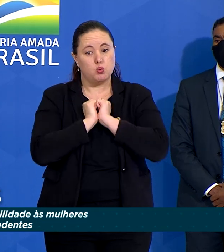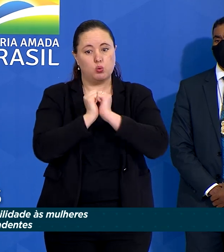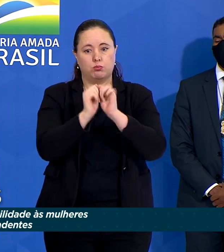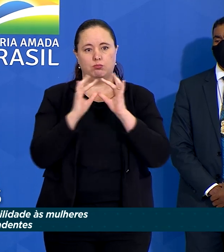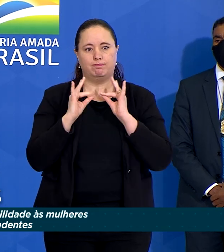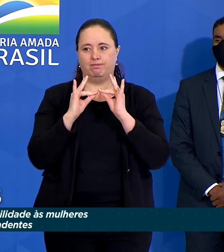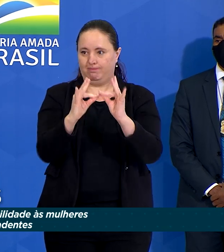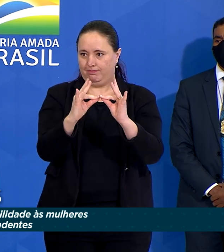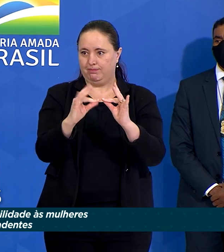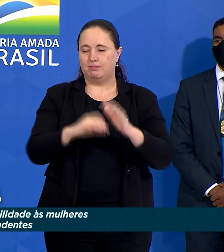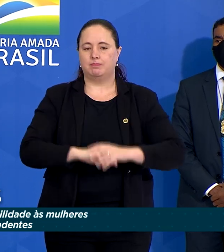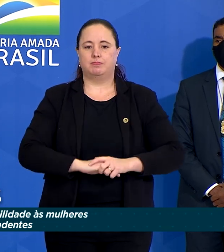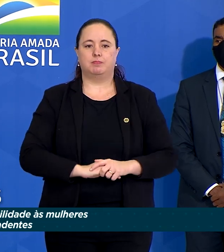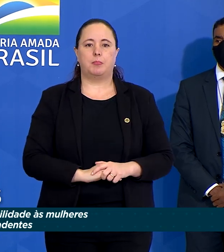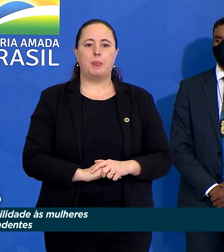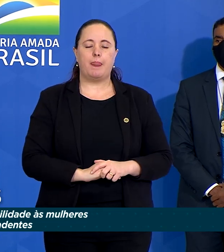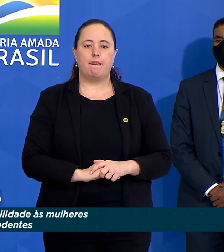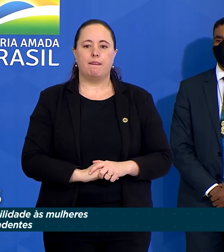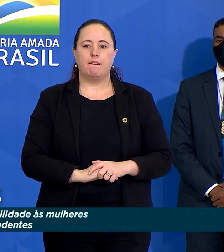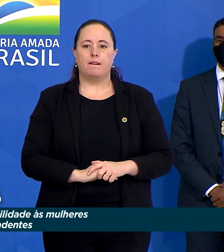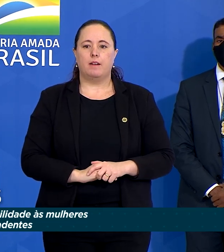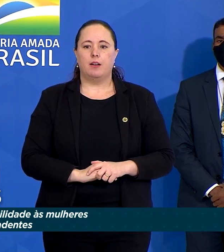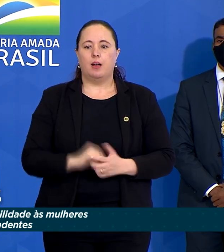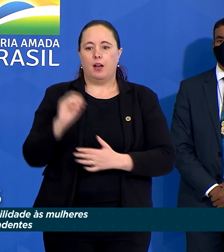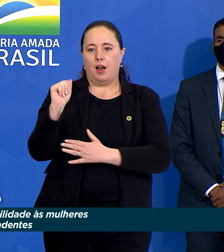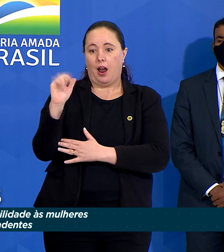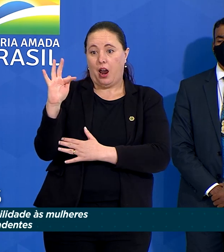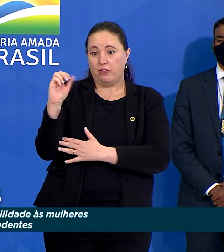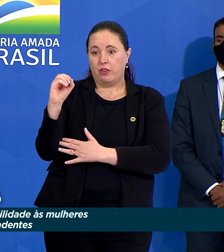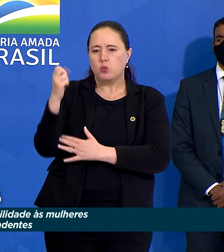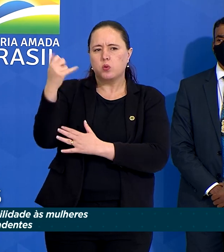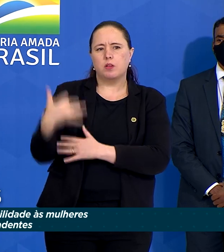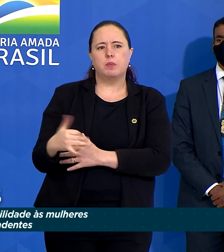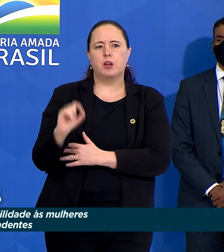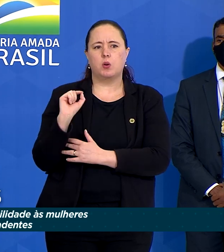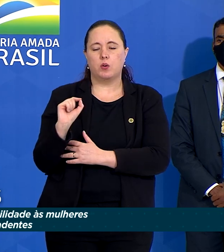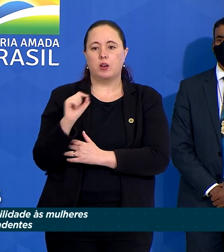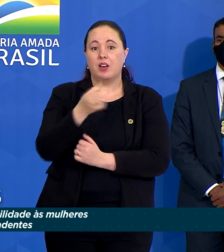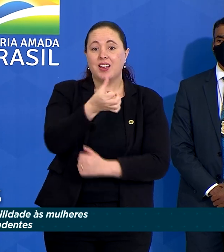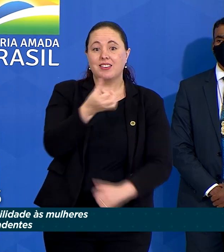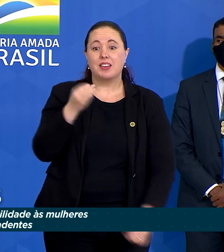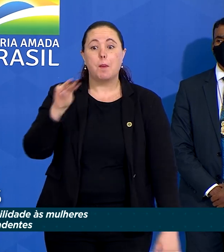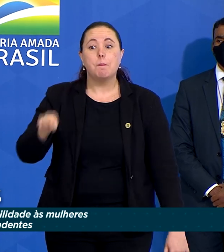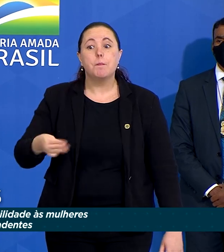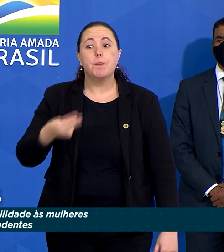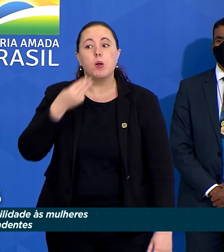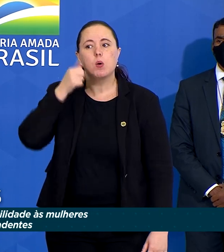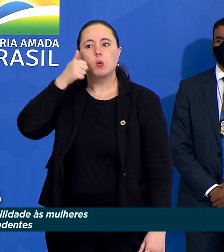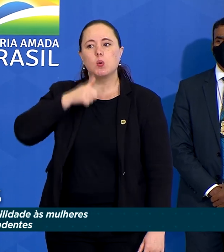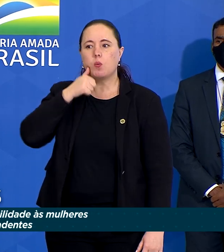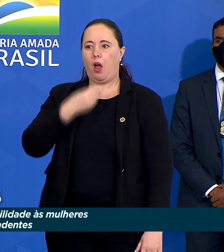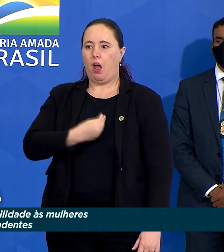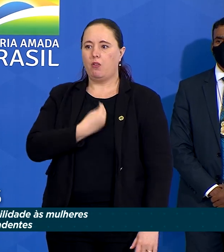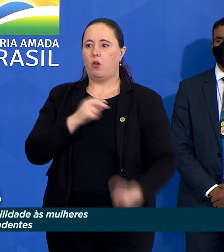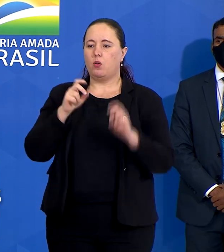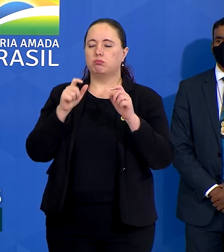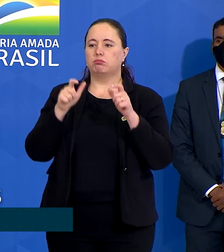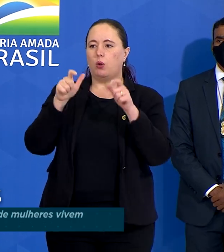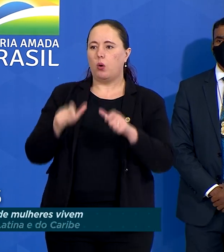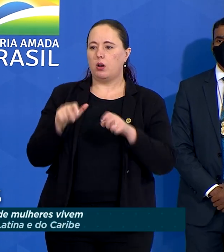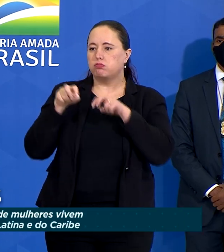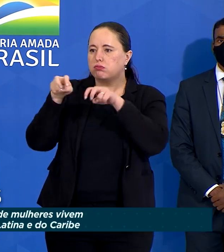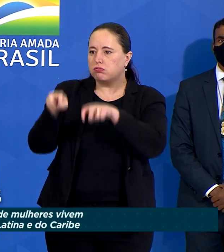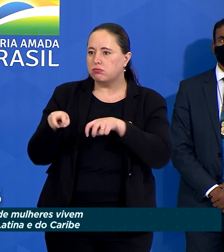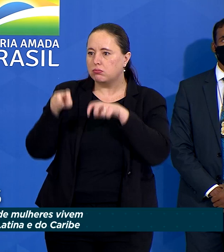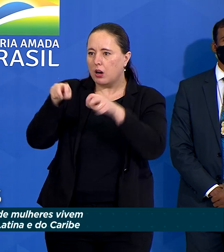juntas. Segundo a FAO, atualmente, 60 milhões de mulheres vivem em zonas rurais na América